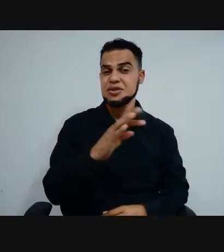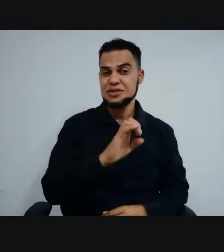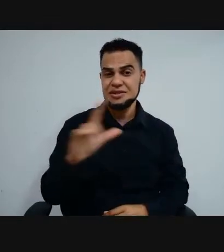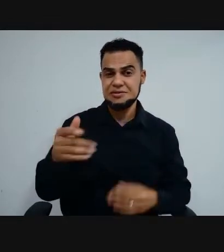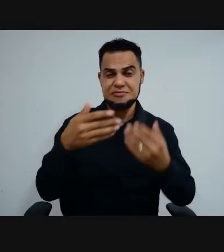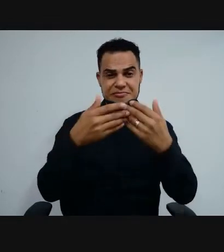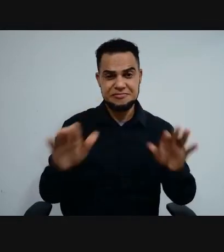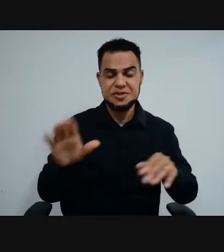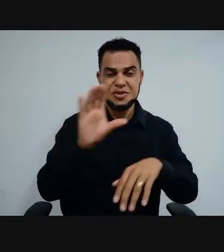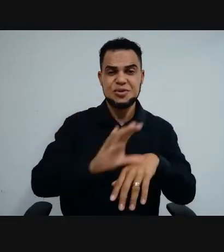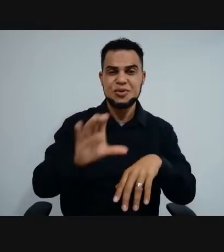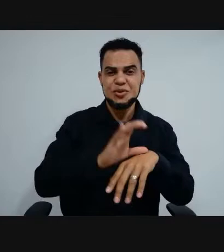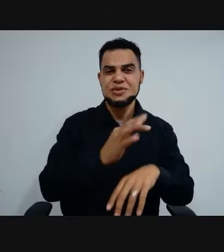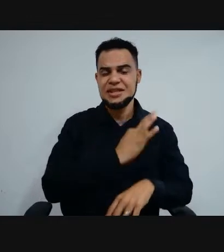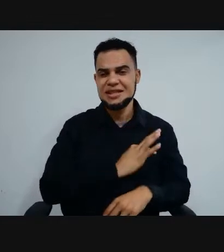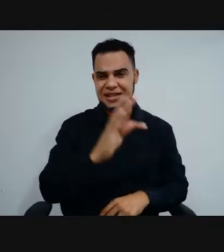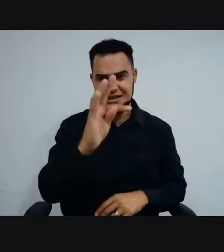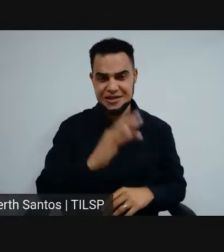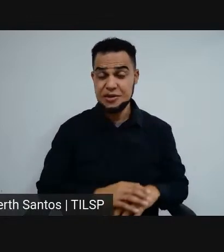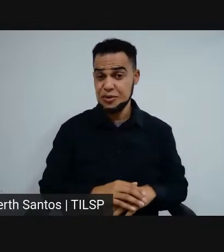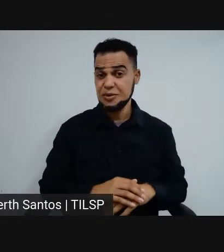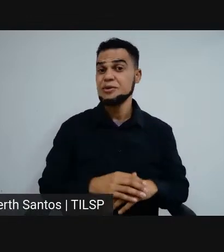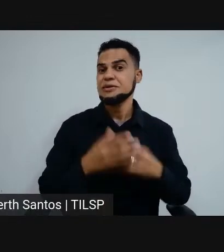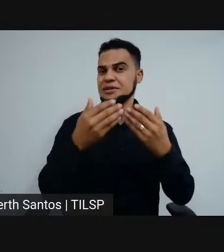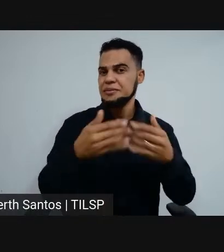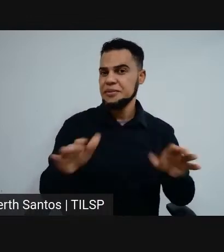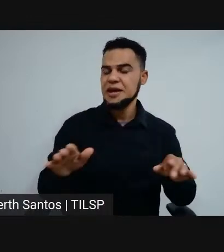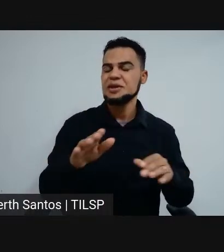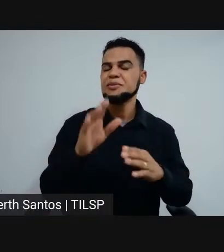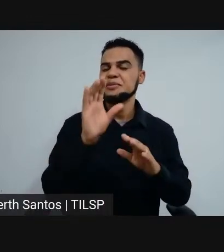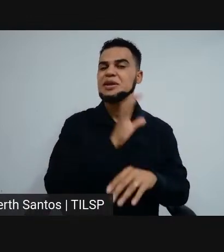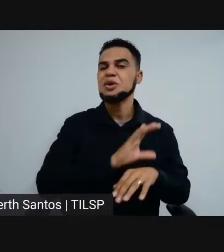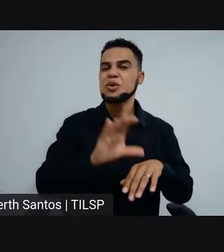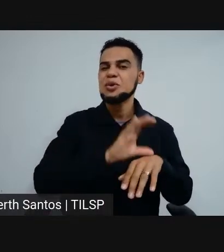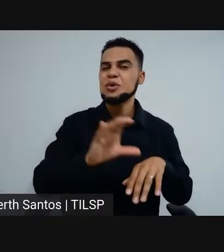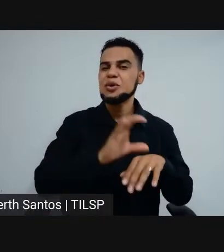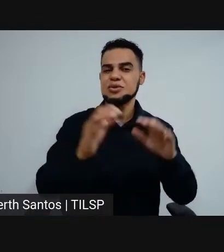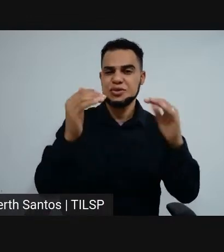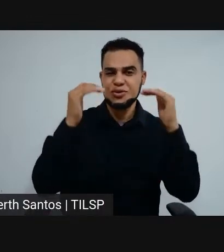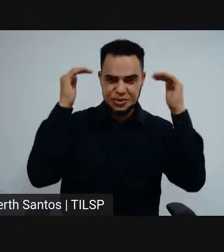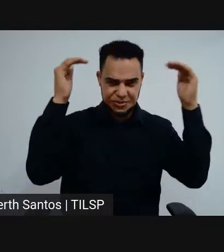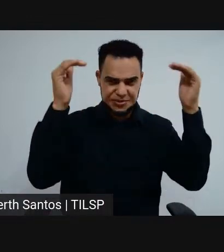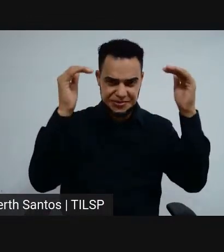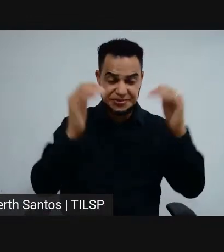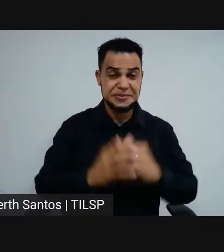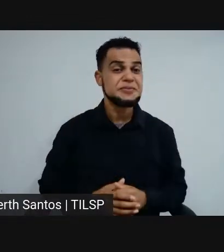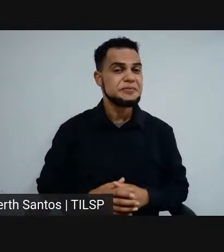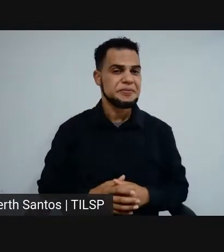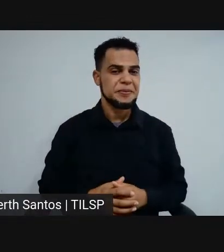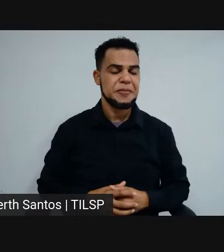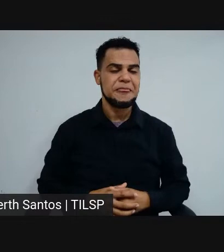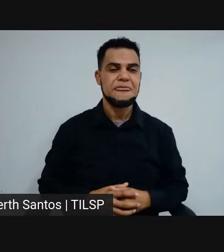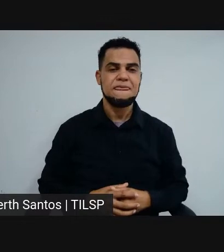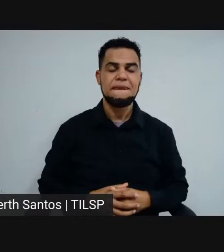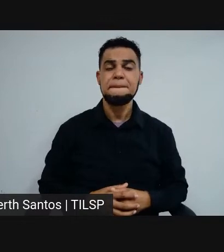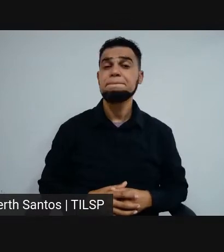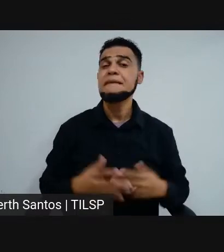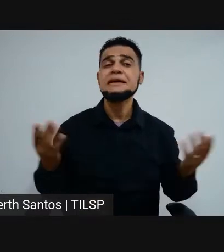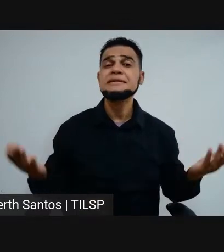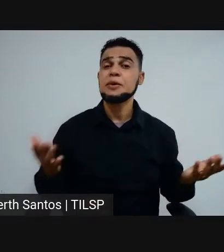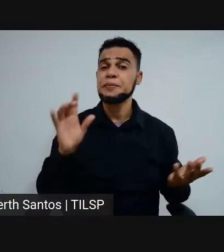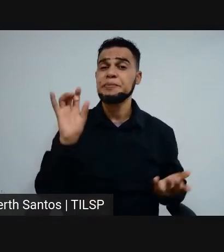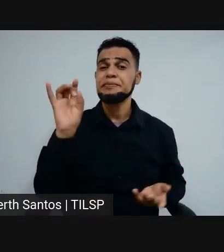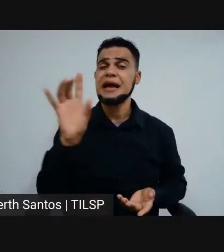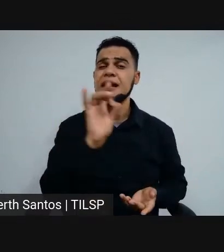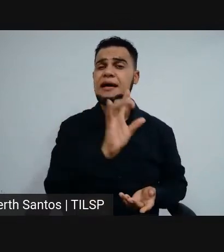nos cursos técnicos e edital aberto para ingresso nos cursos de graduação, ou seja, cursos superiores. Então, cada um desses